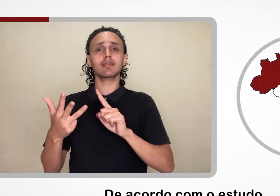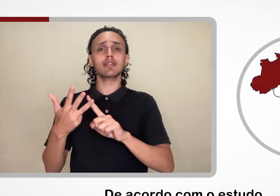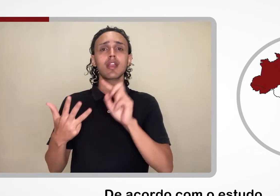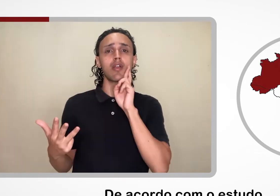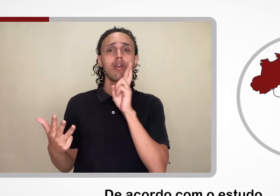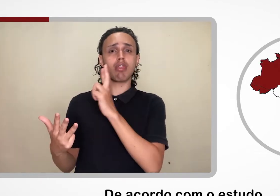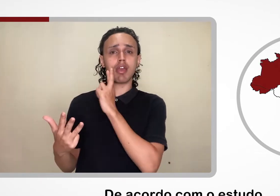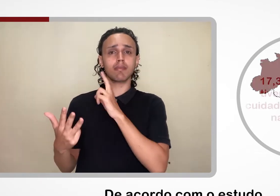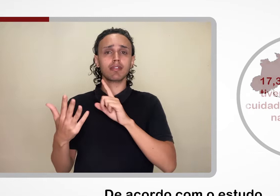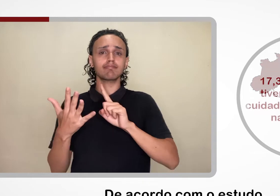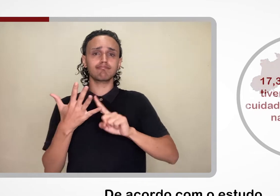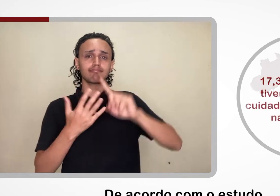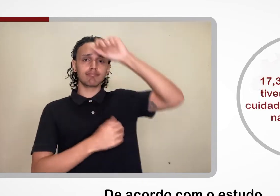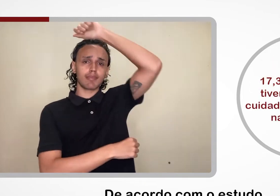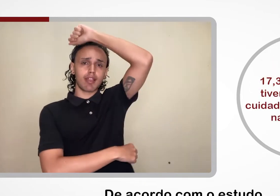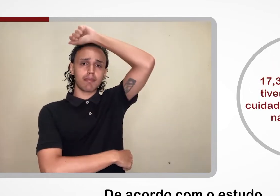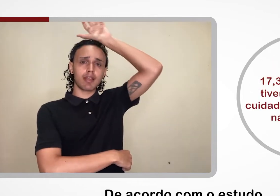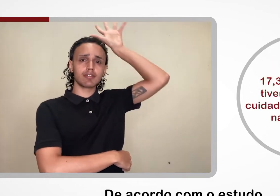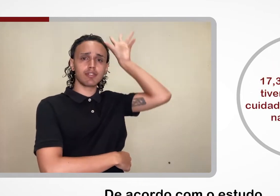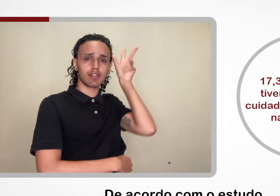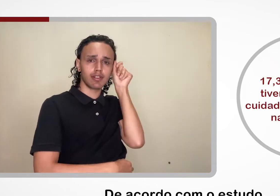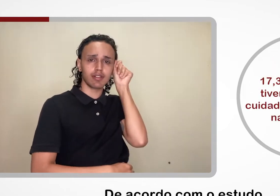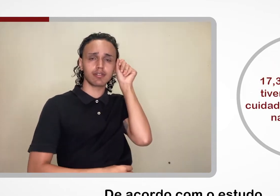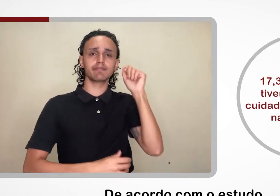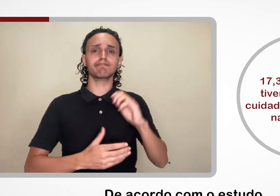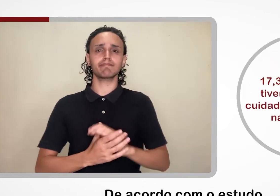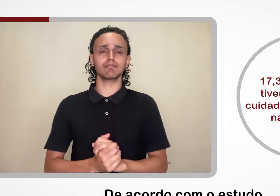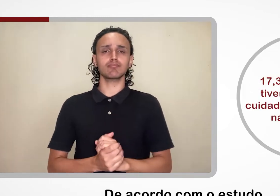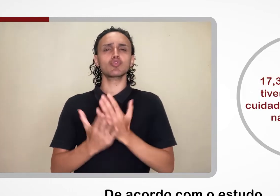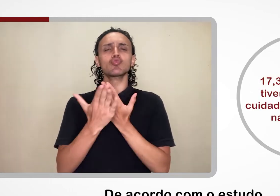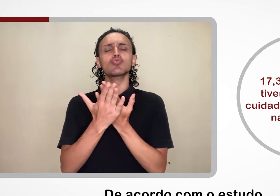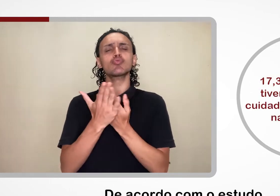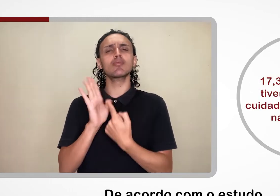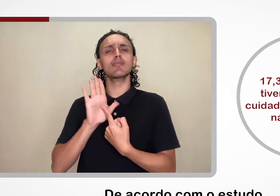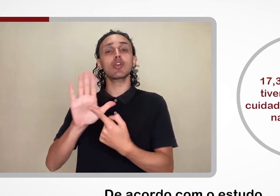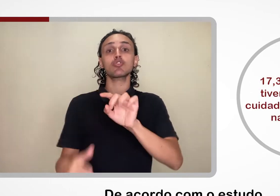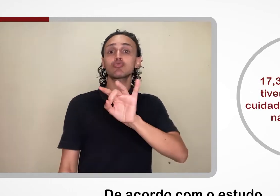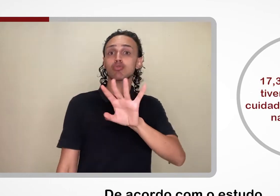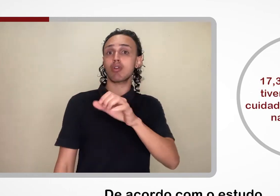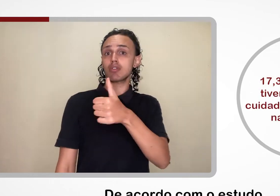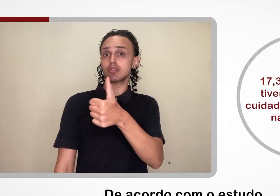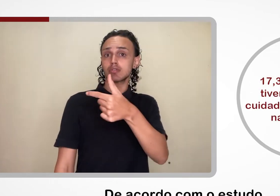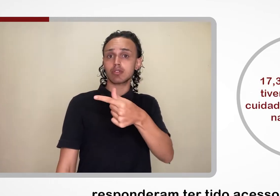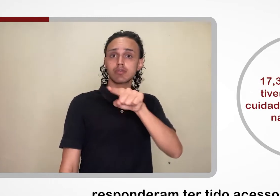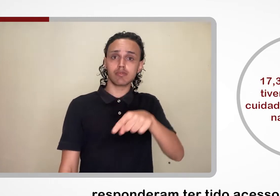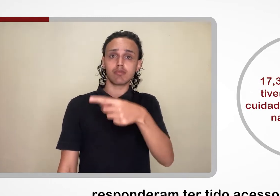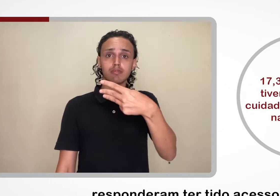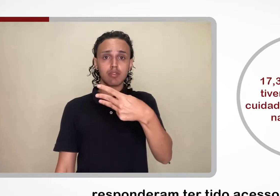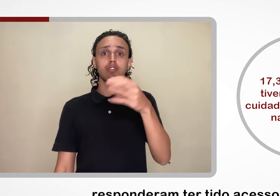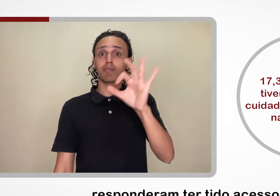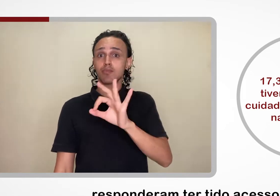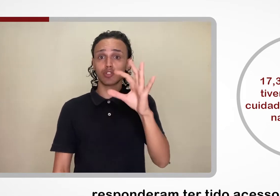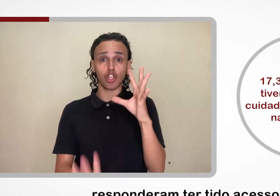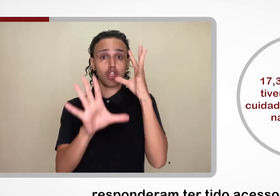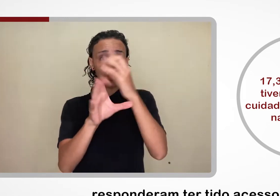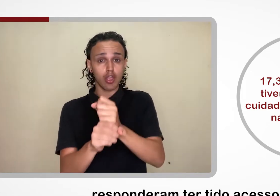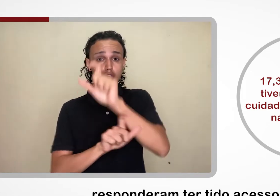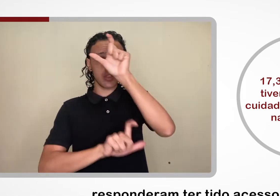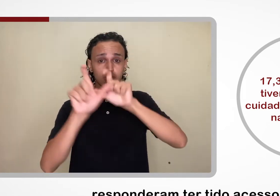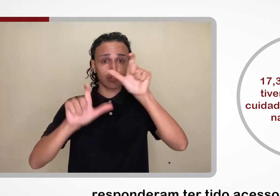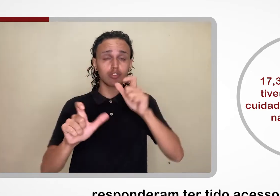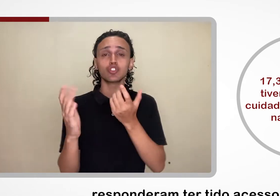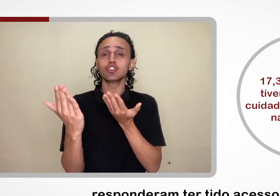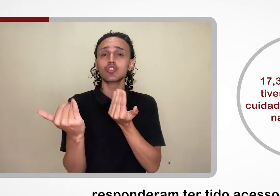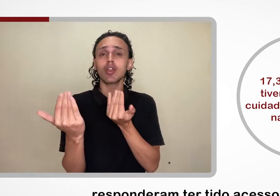acordo com o estudo, apenas 17,3% dos jovens responderam ter tido